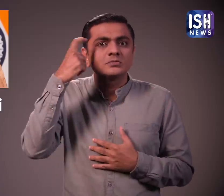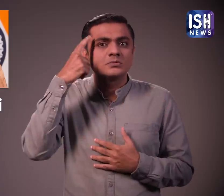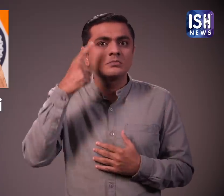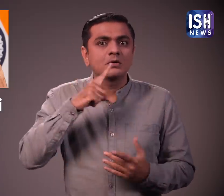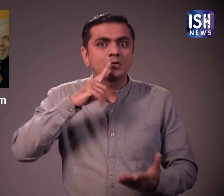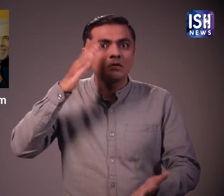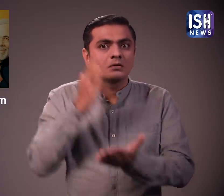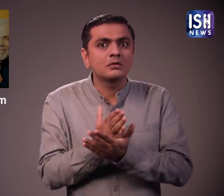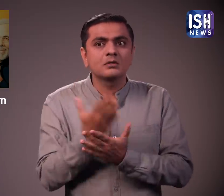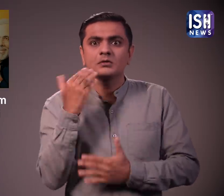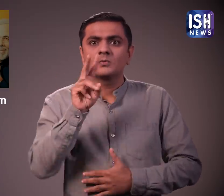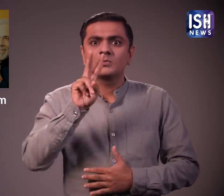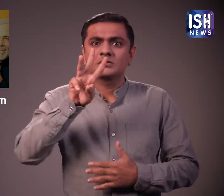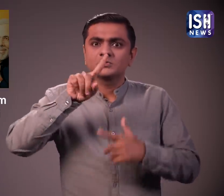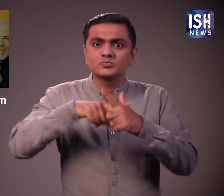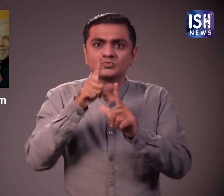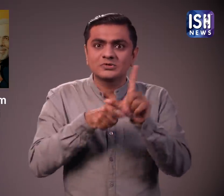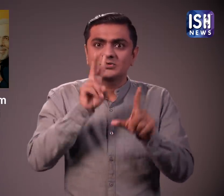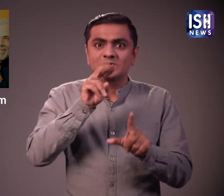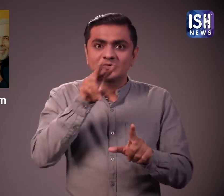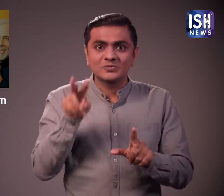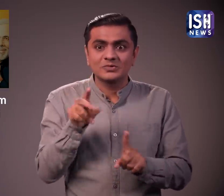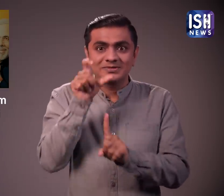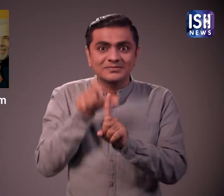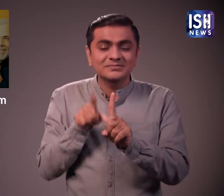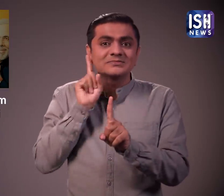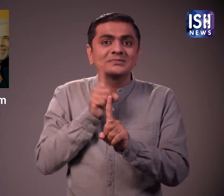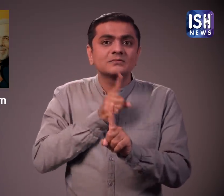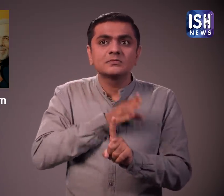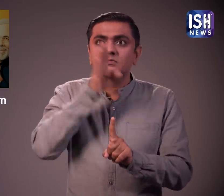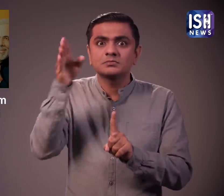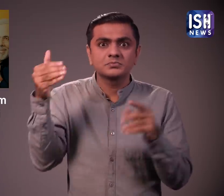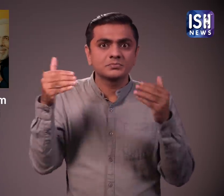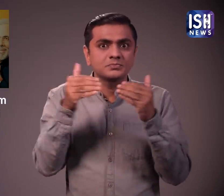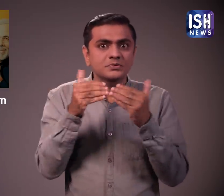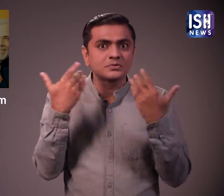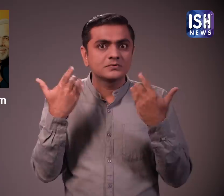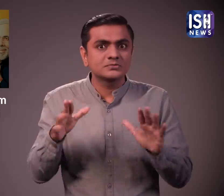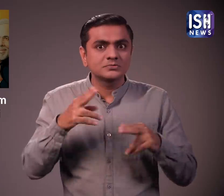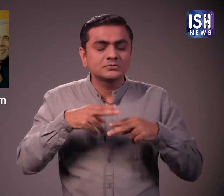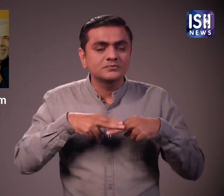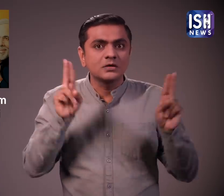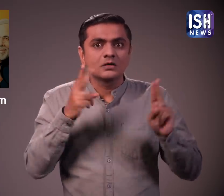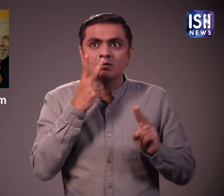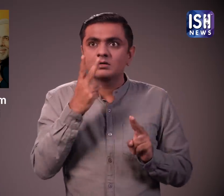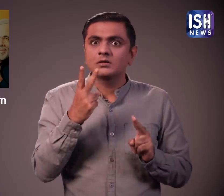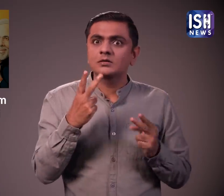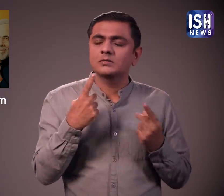उसका सपना वास्तों में 23 जुलाई 2022 को पूरा हुआ, जब उसे आखिरकार प्रधानमंत्री से मिलने का मौका